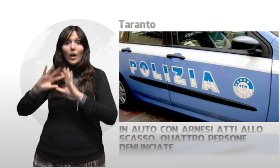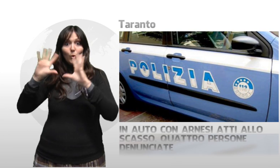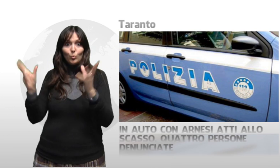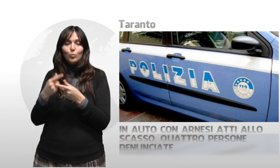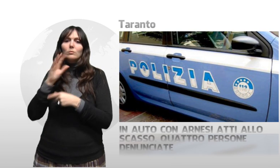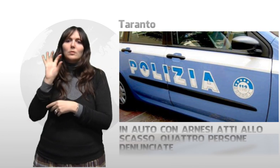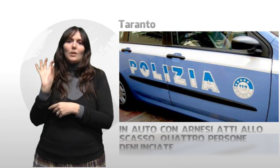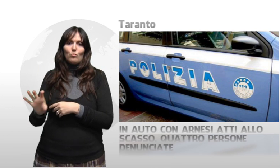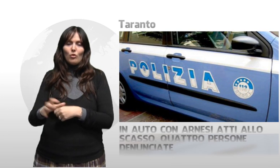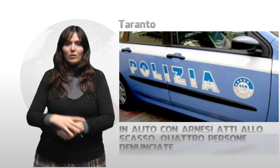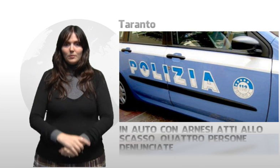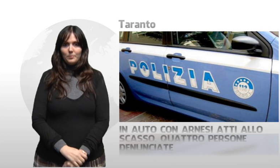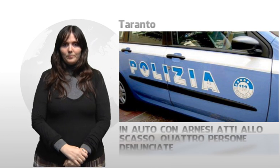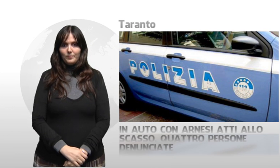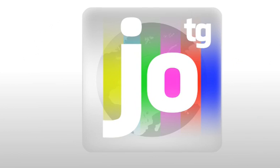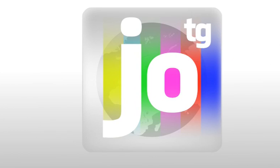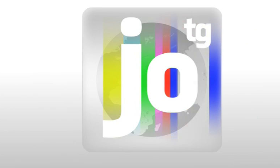Pertanto sono stati denunciati.